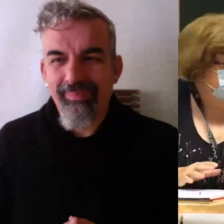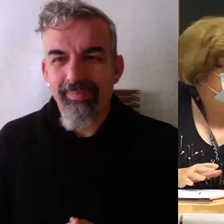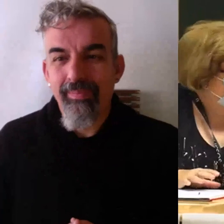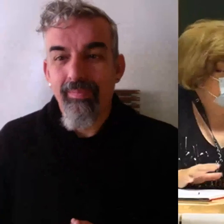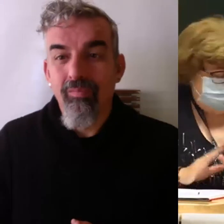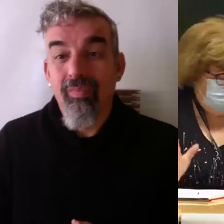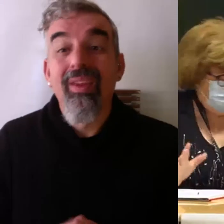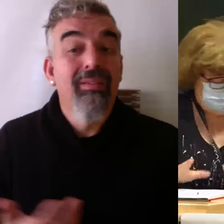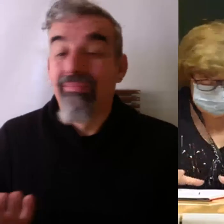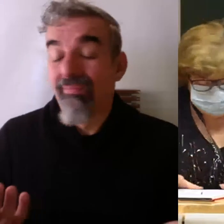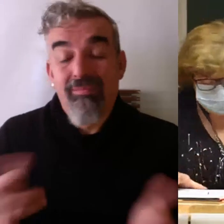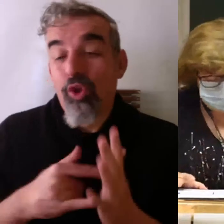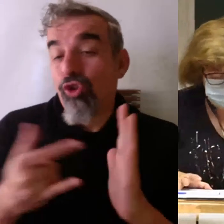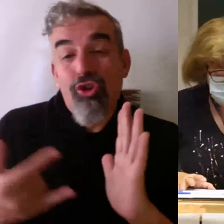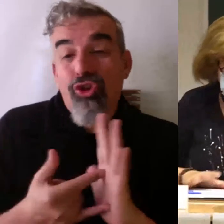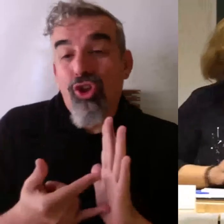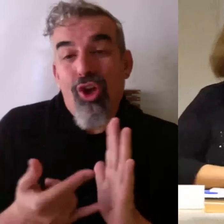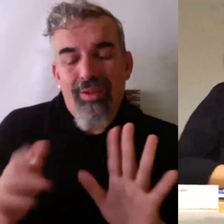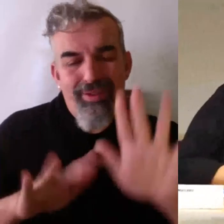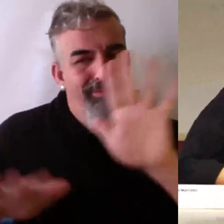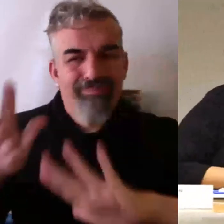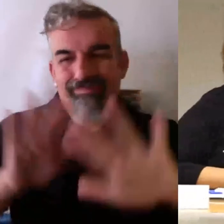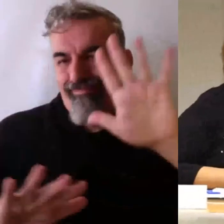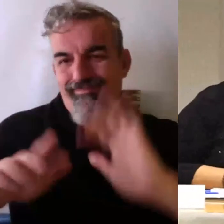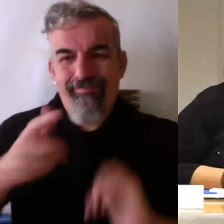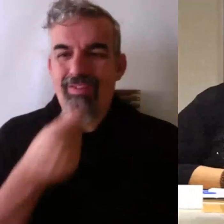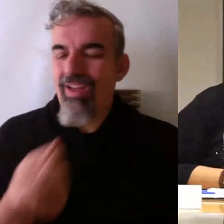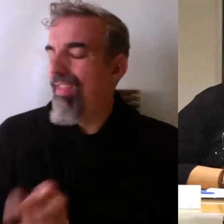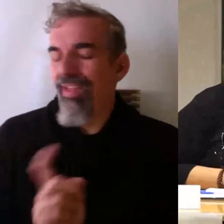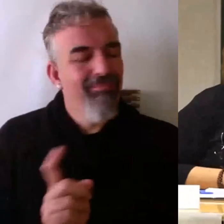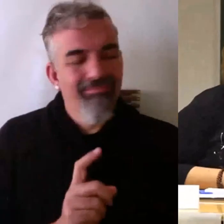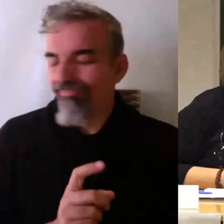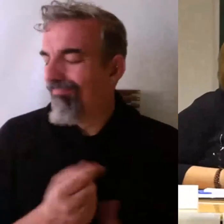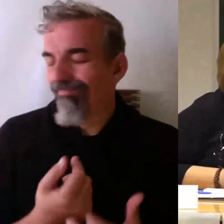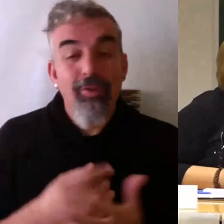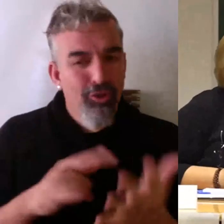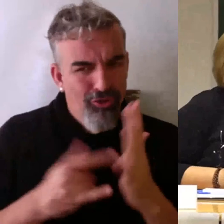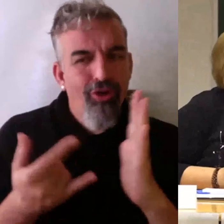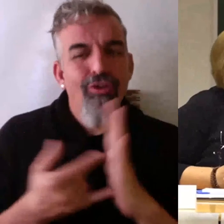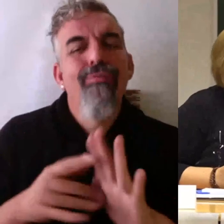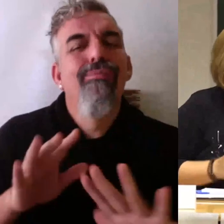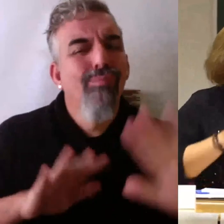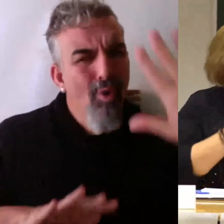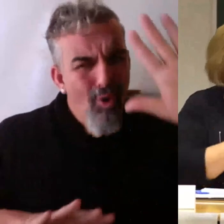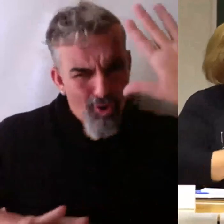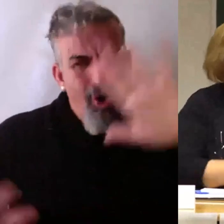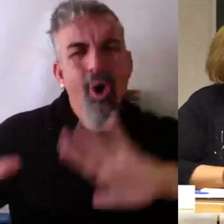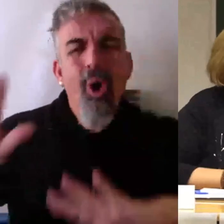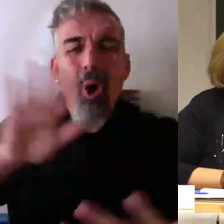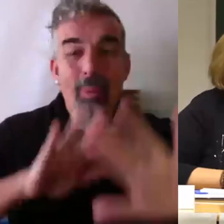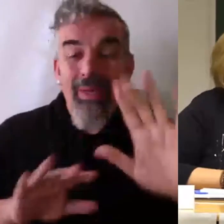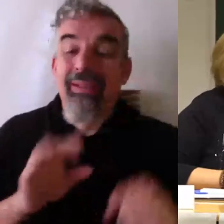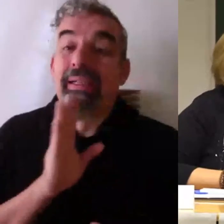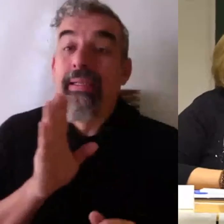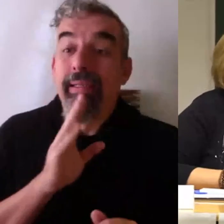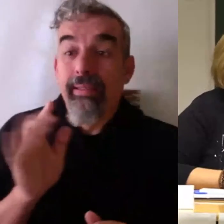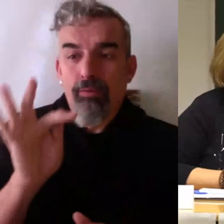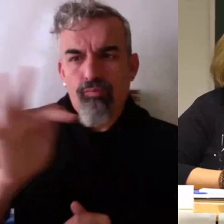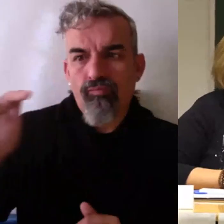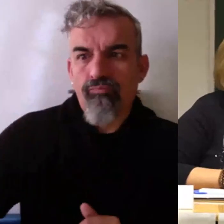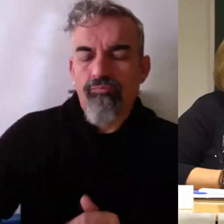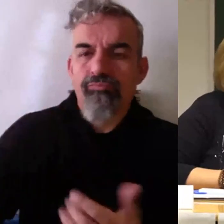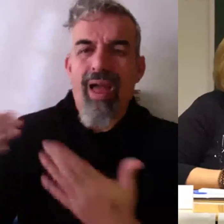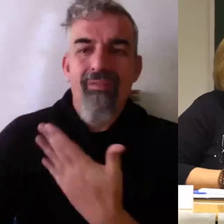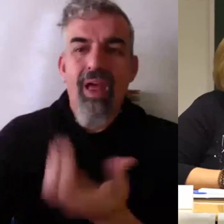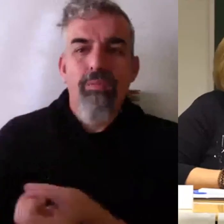La solución yo creo que está complicada, pero, muy complicada, pero sí que, según me estáis hablando, me ha venido a la